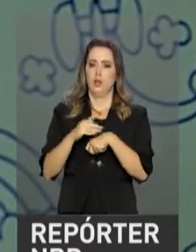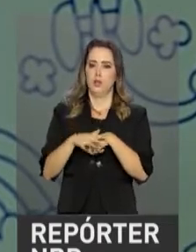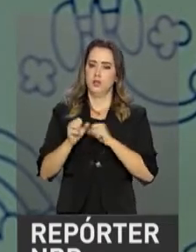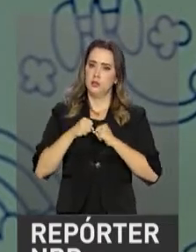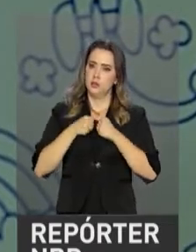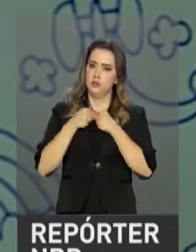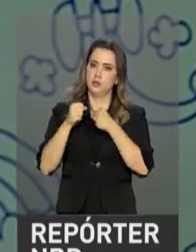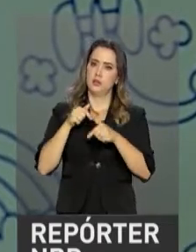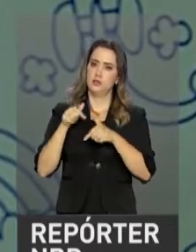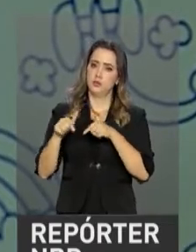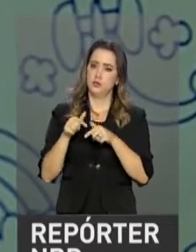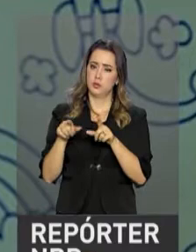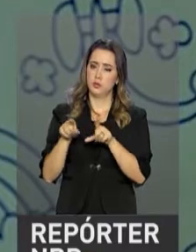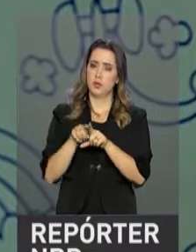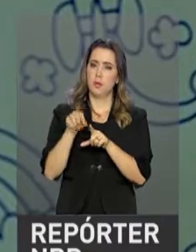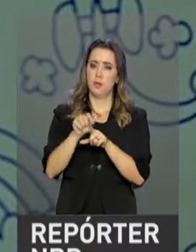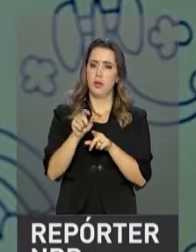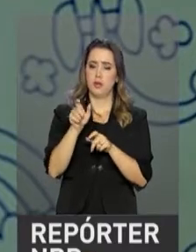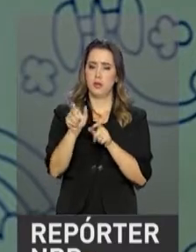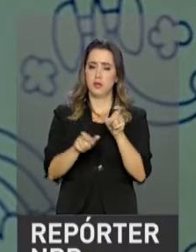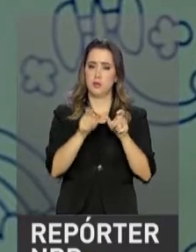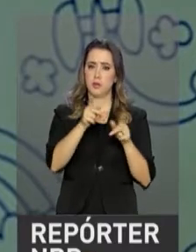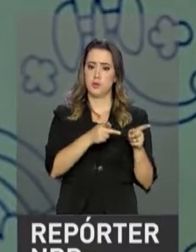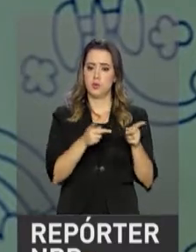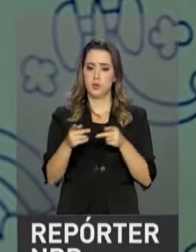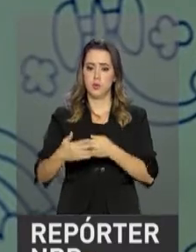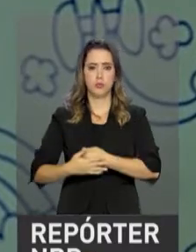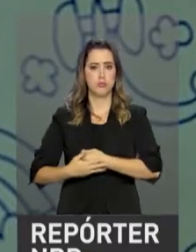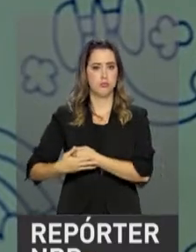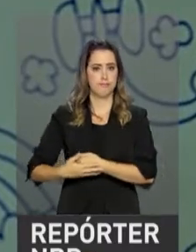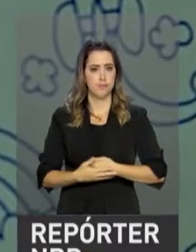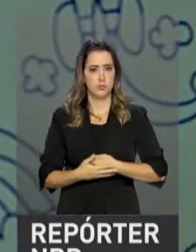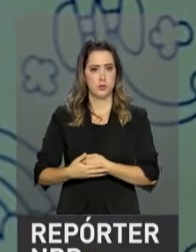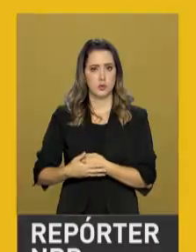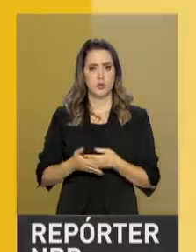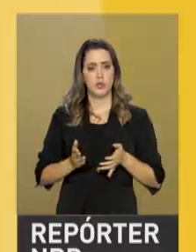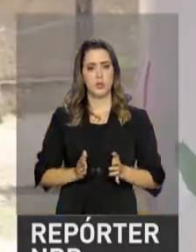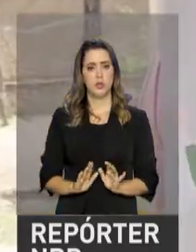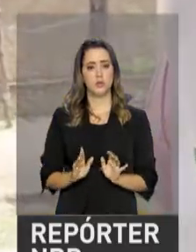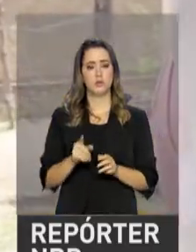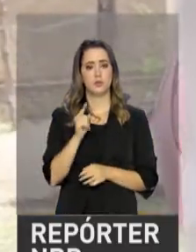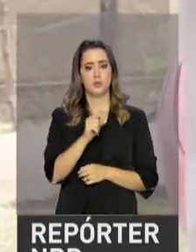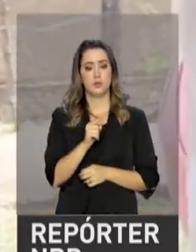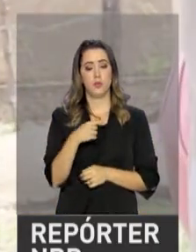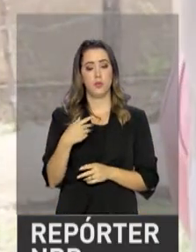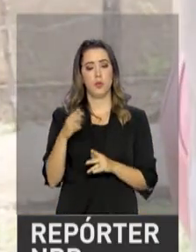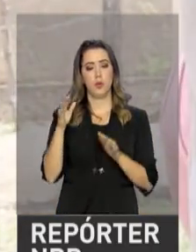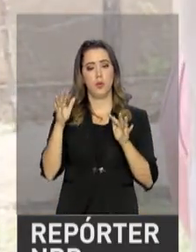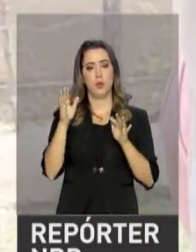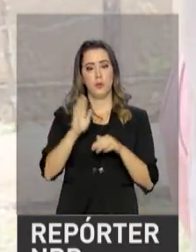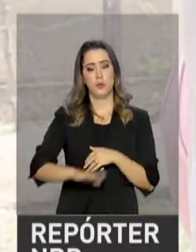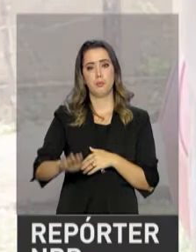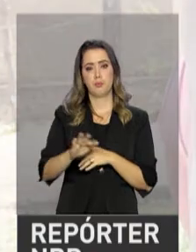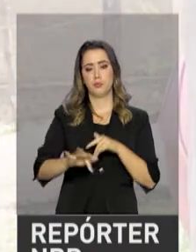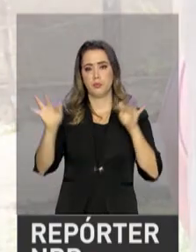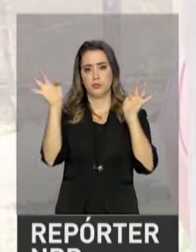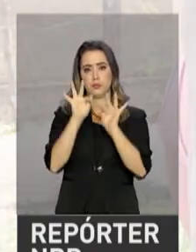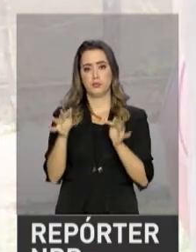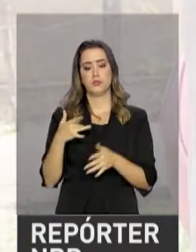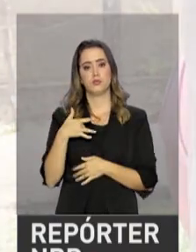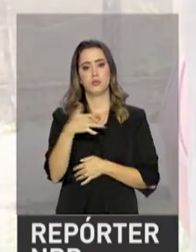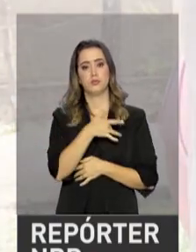dedicação da visitadora com essa bebê, que na época era recém-nascida. O Criança Feliz envolve ações de saúde,